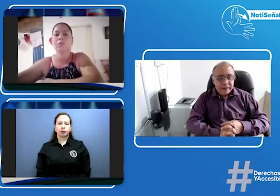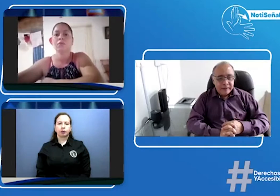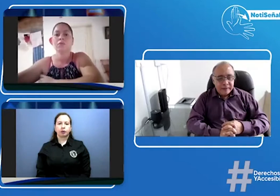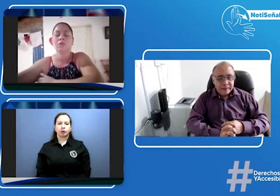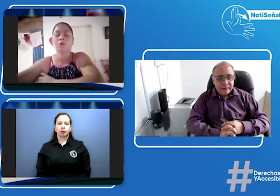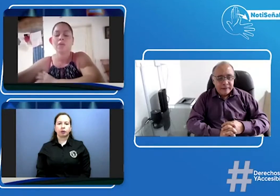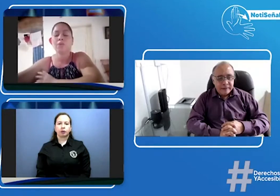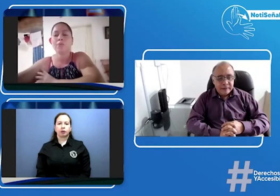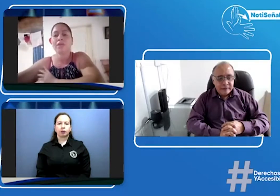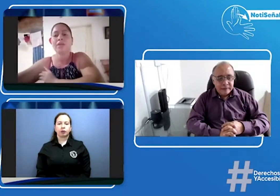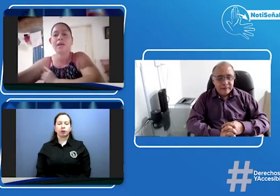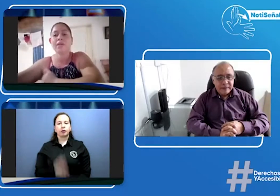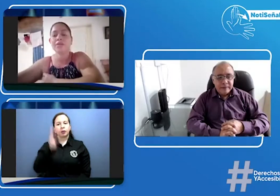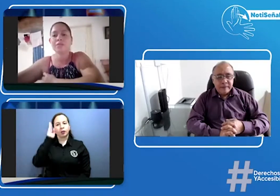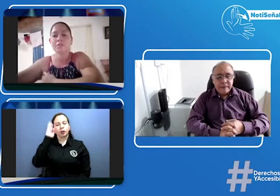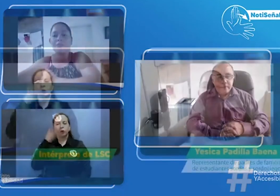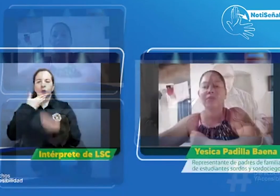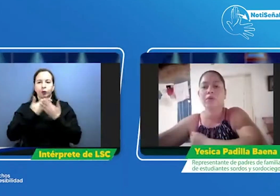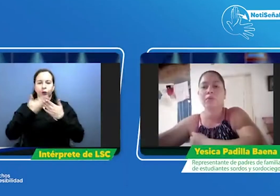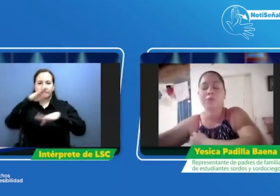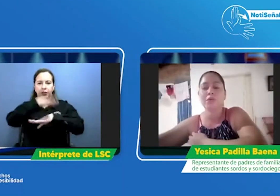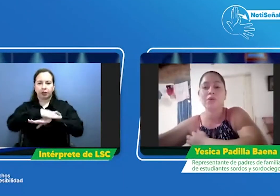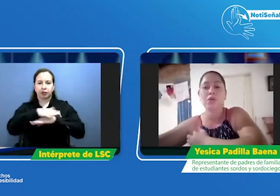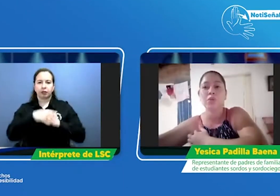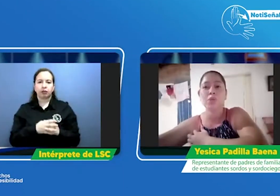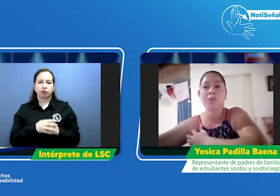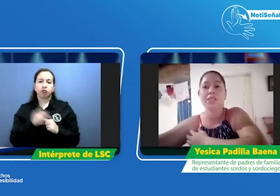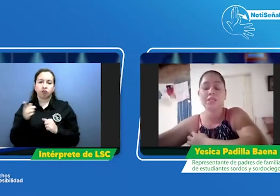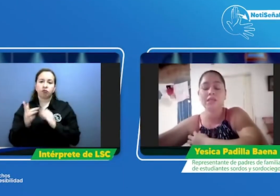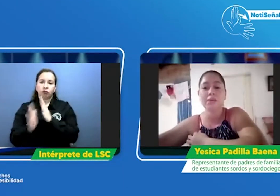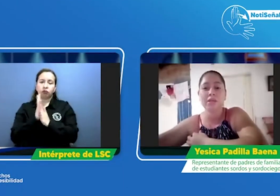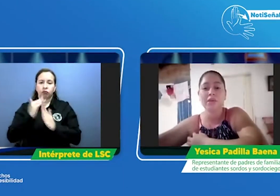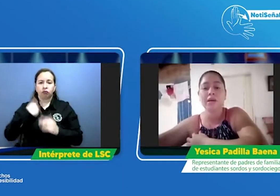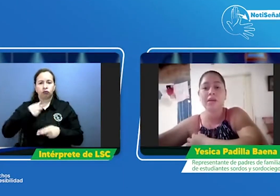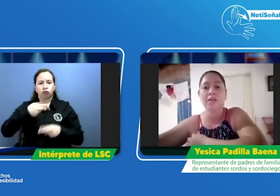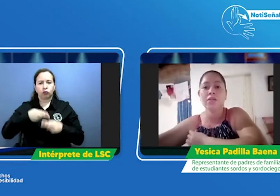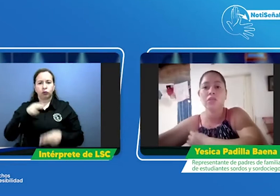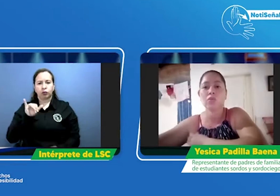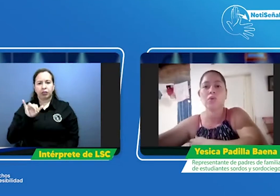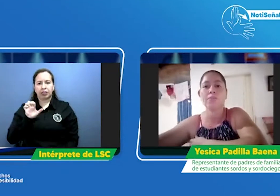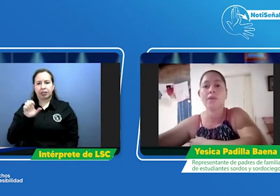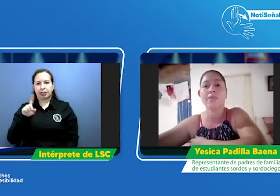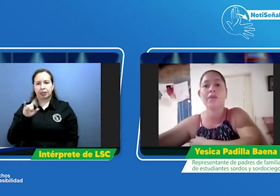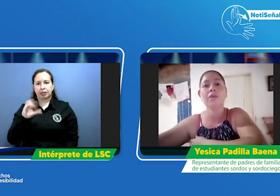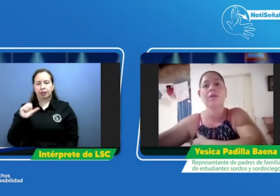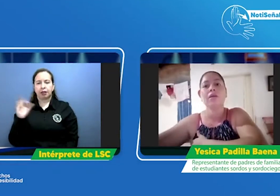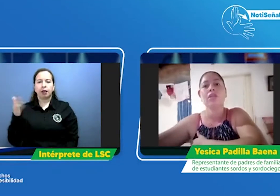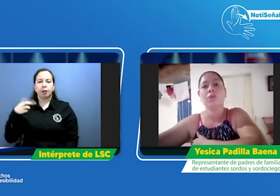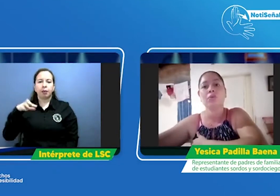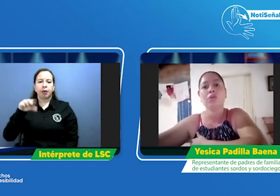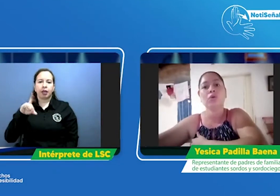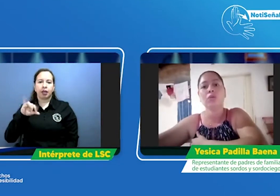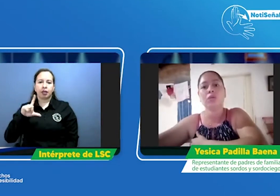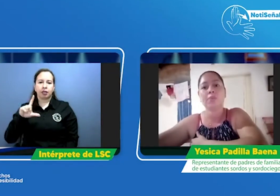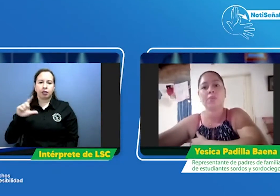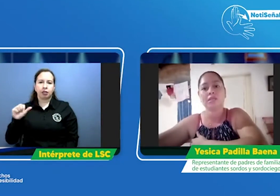hola muy buenas tardes pues como bien lo dijo mi nombre es Jessica Padilla Baena soy madre de un niño con discapacidad